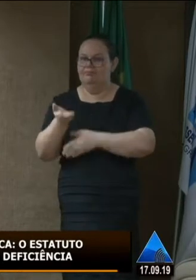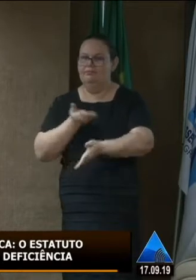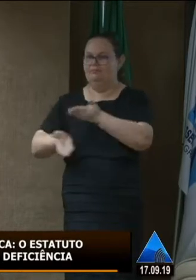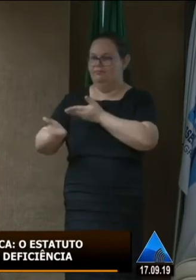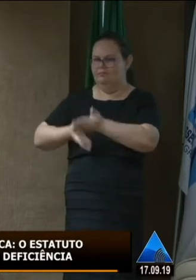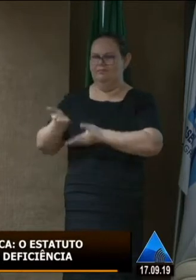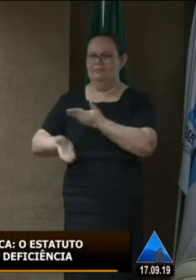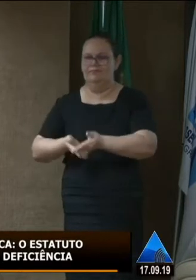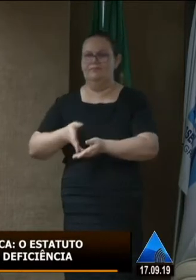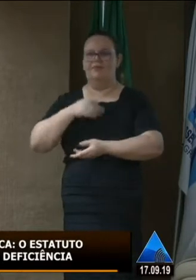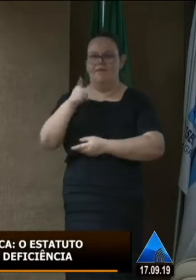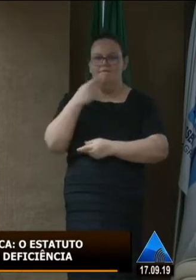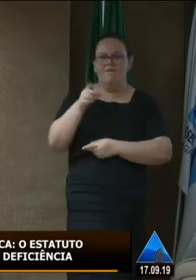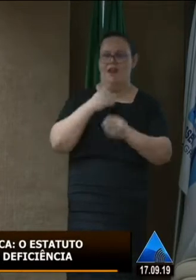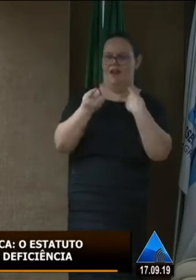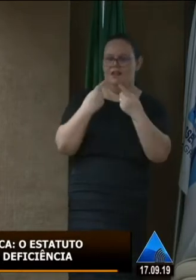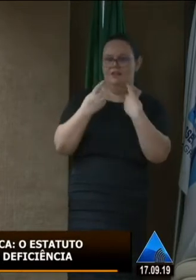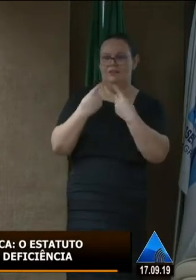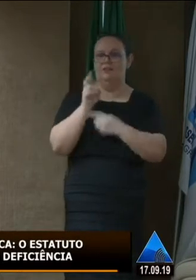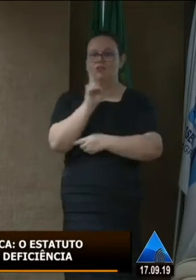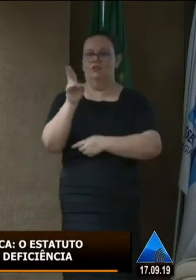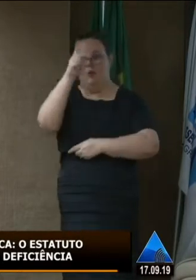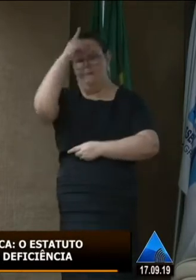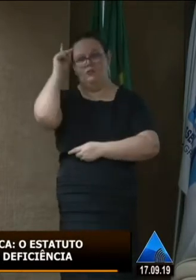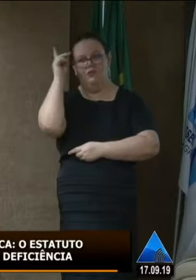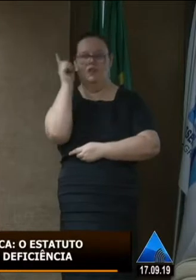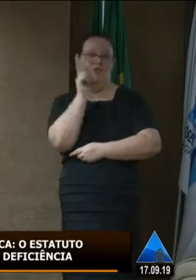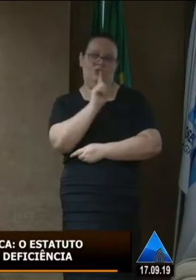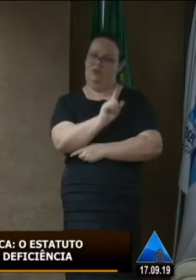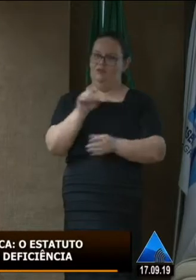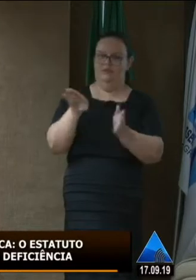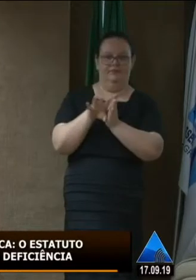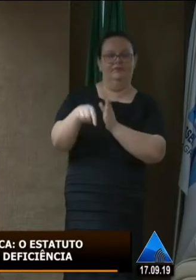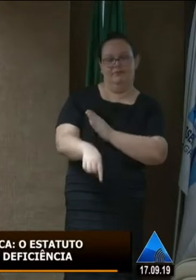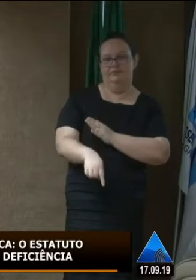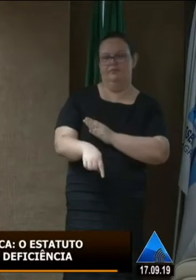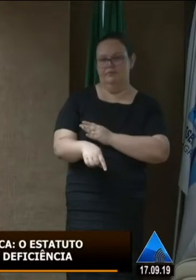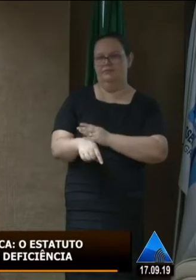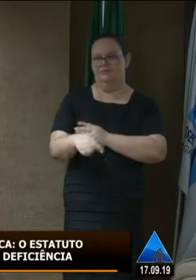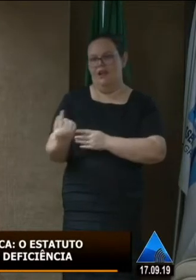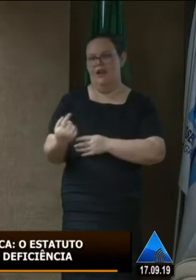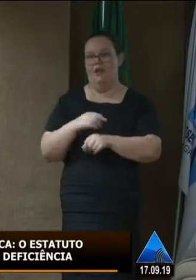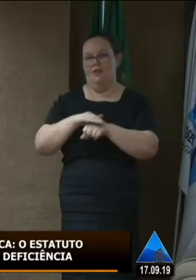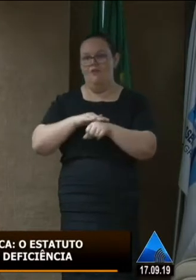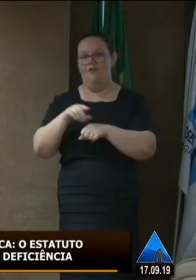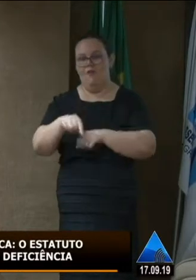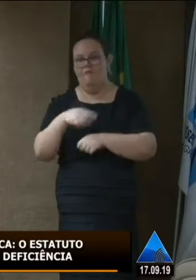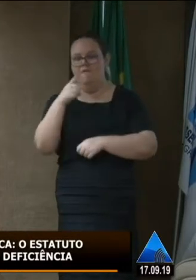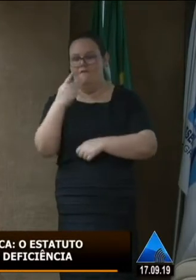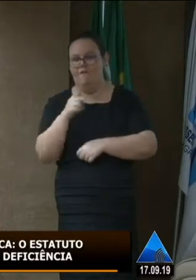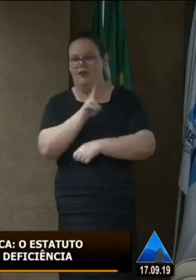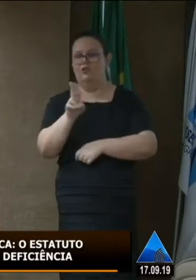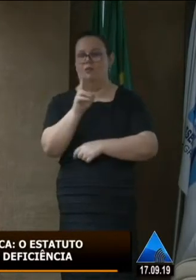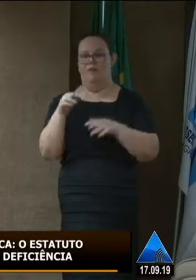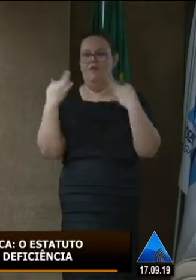estar falando em nome dessas pessoas que não conseguiram estar aqui hoje. Então eu falo em nome das nossas famílias, em nome dos nossos